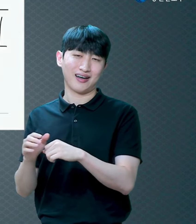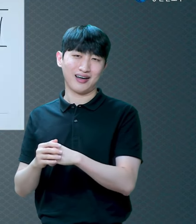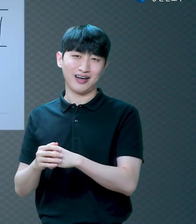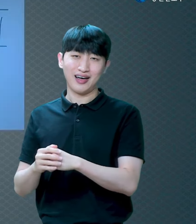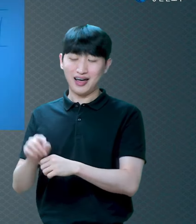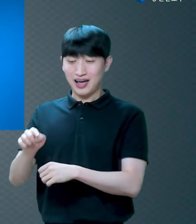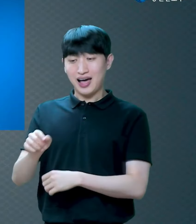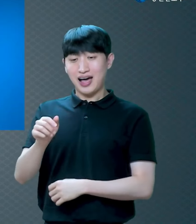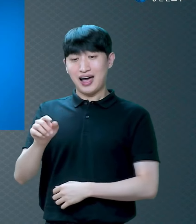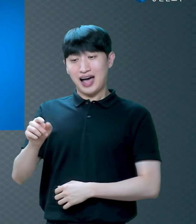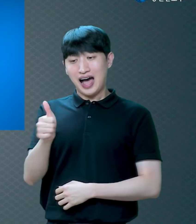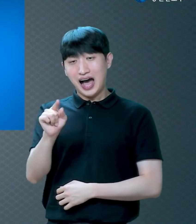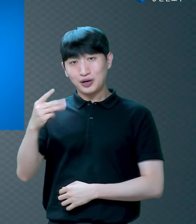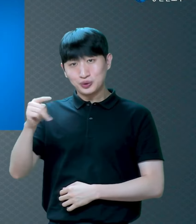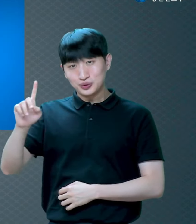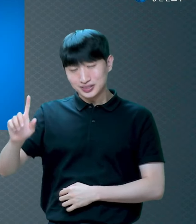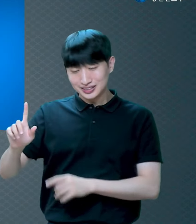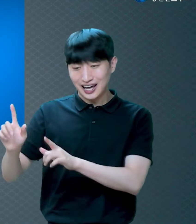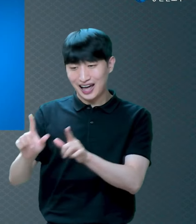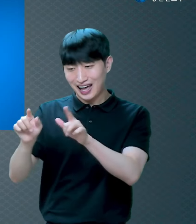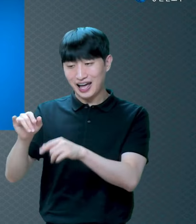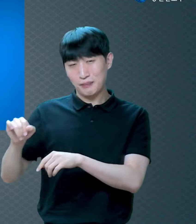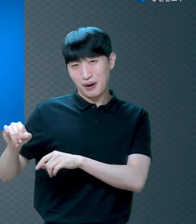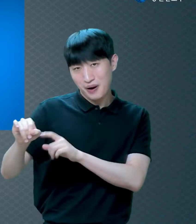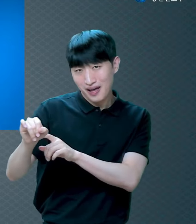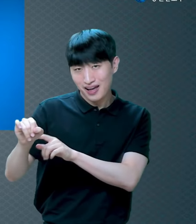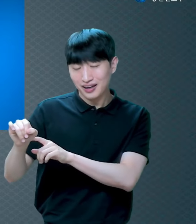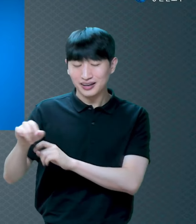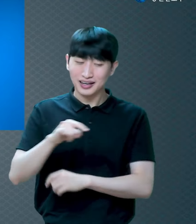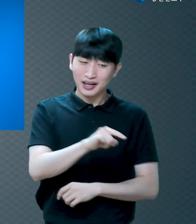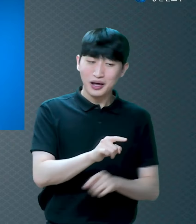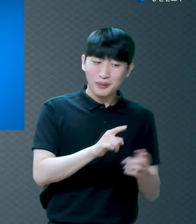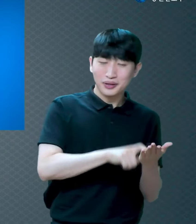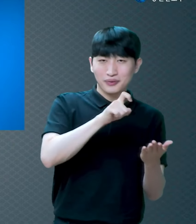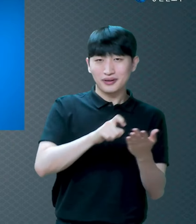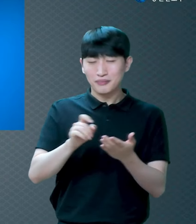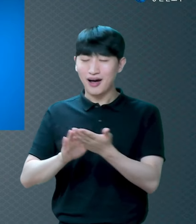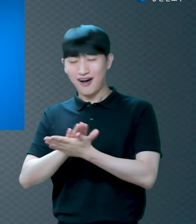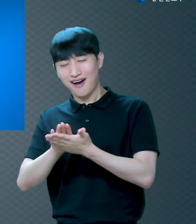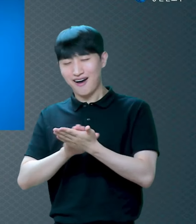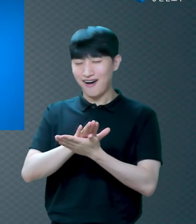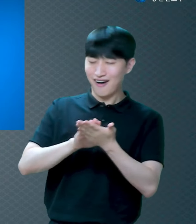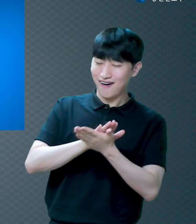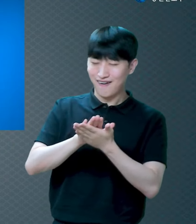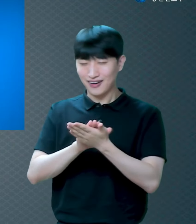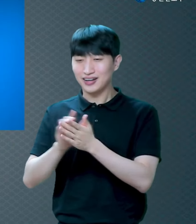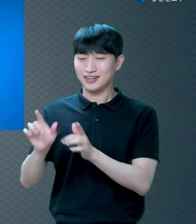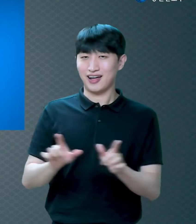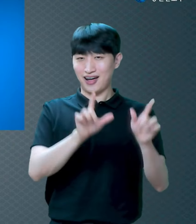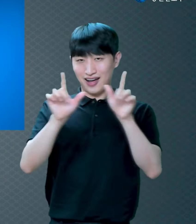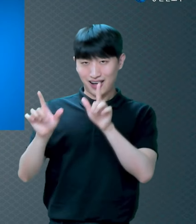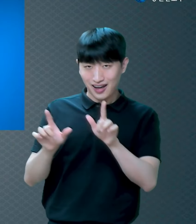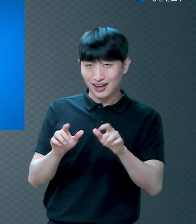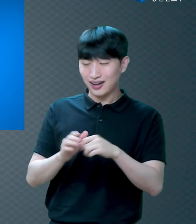메뚜기가 해가 뉘엿뉘엿 지니까 집으로 가면서 하루살이야 내일 만나자